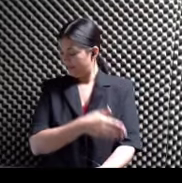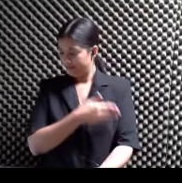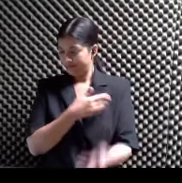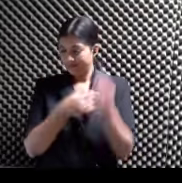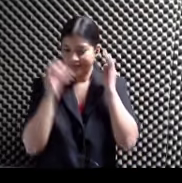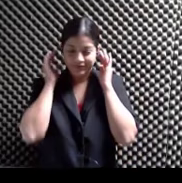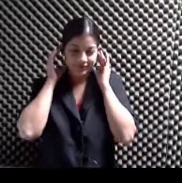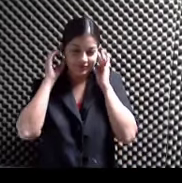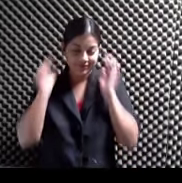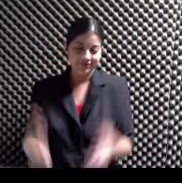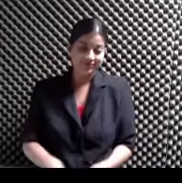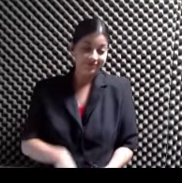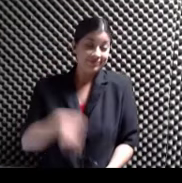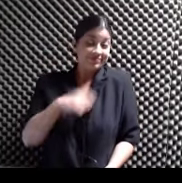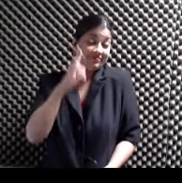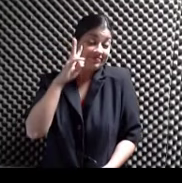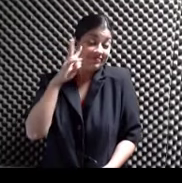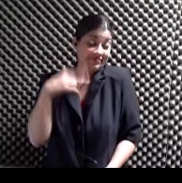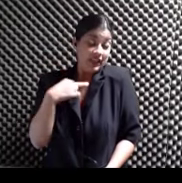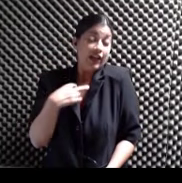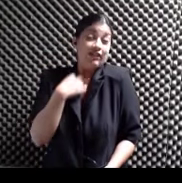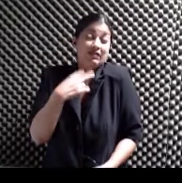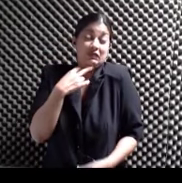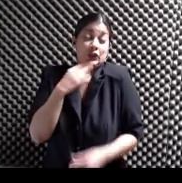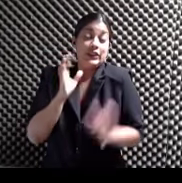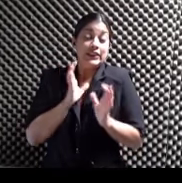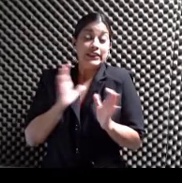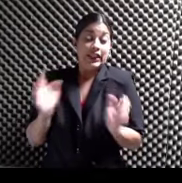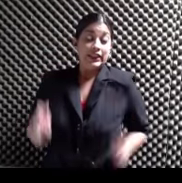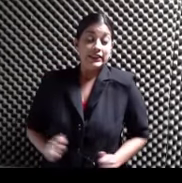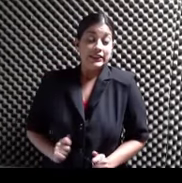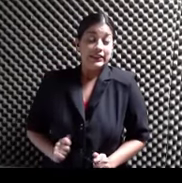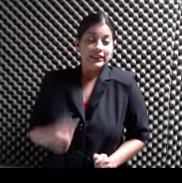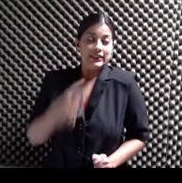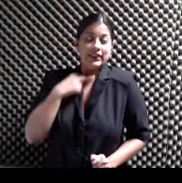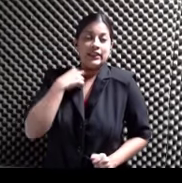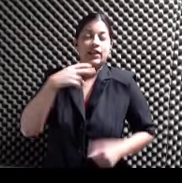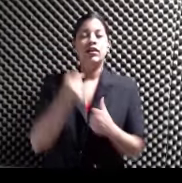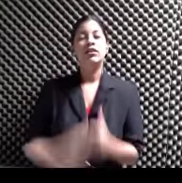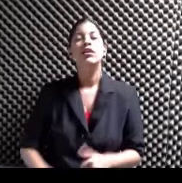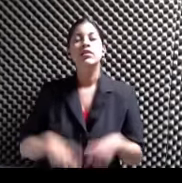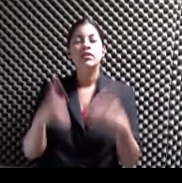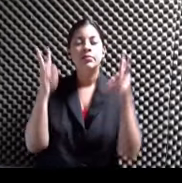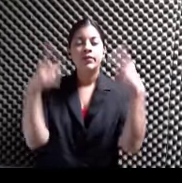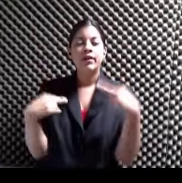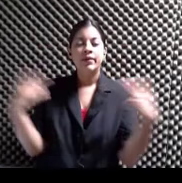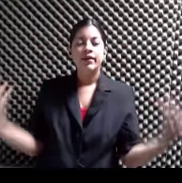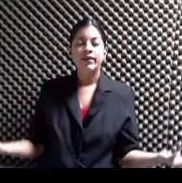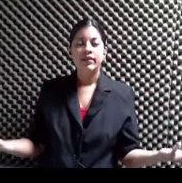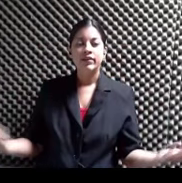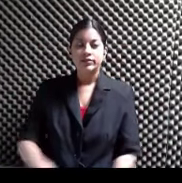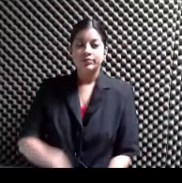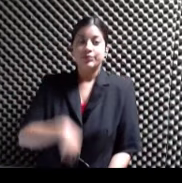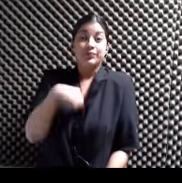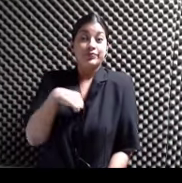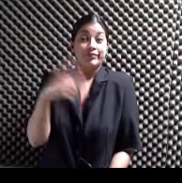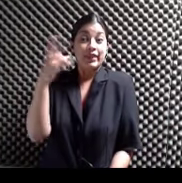Verá ¿Tú crees que esto Me queda chiquito? Mira, mira, a ver Mírame con el puesto Ahora mírame sin el puesto Ahora mírame con él